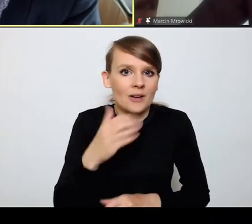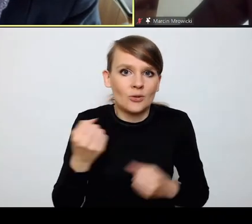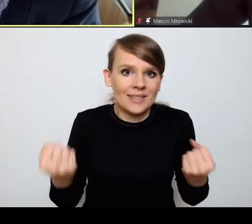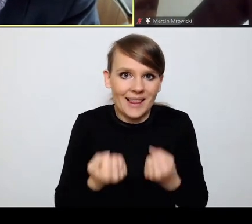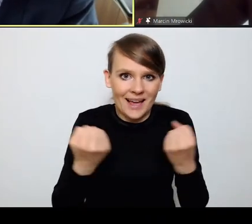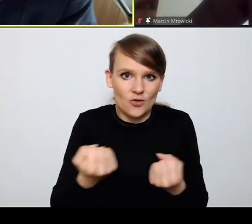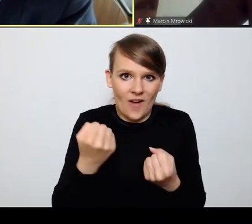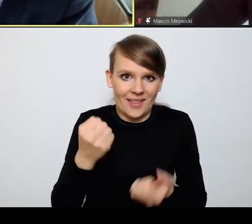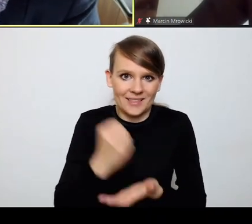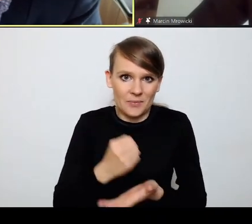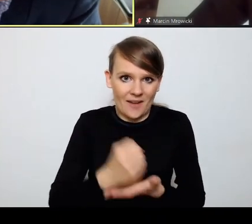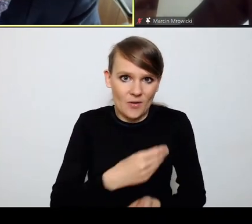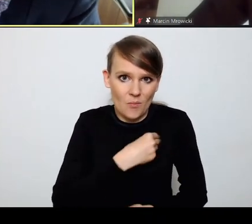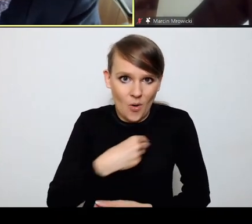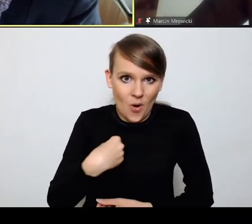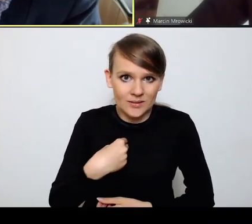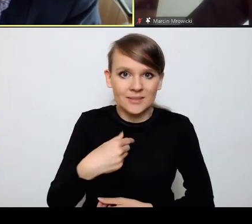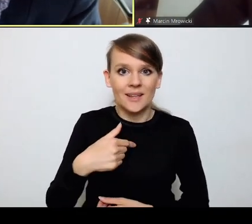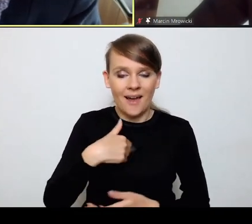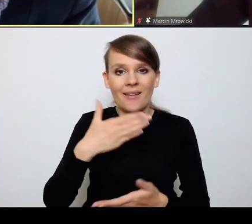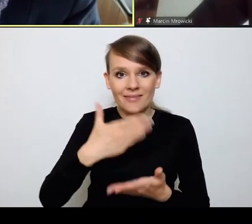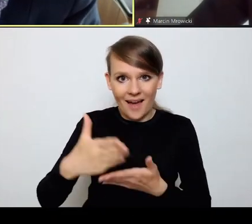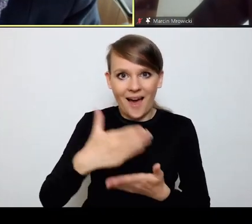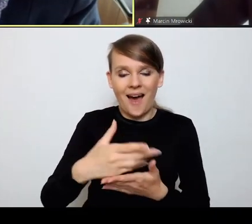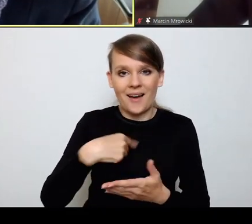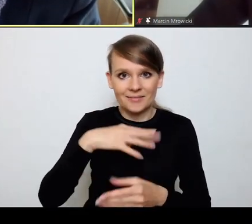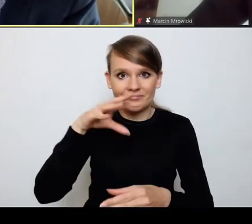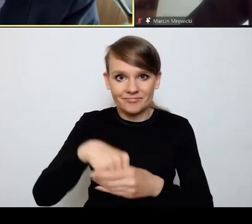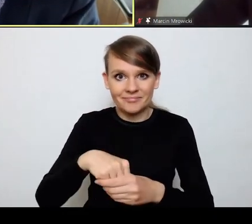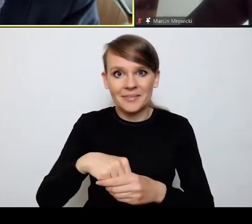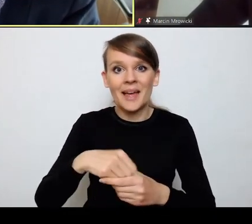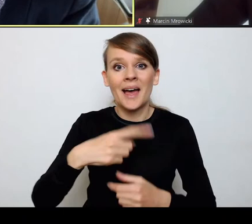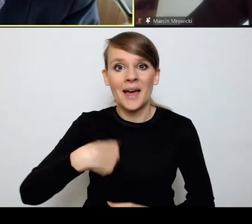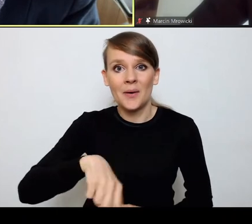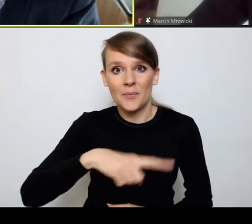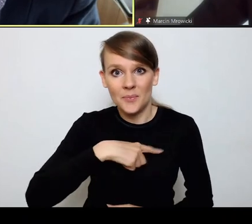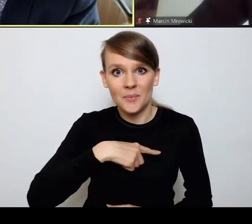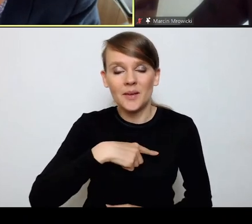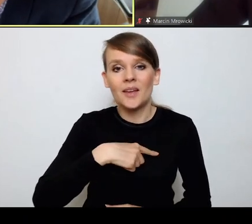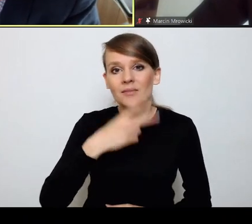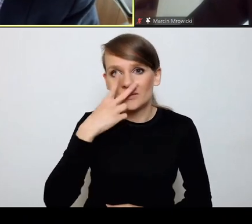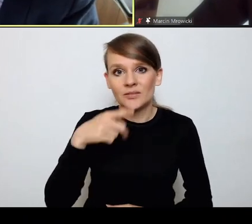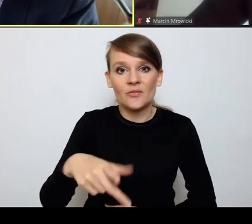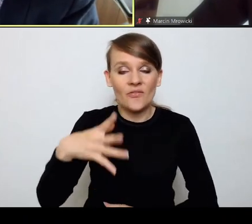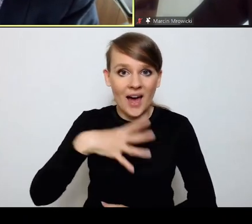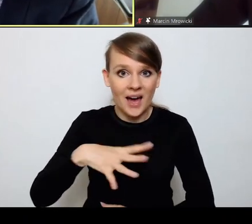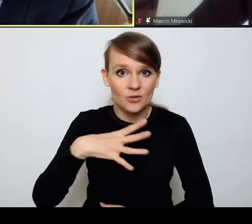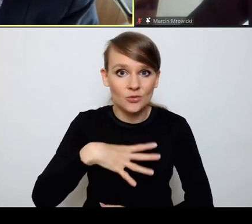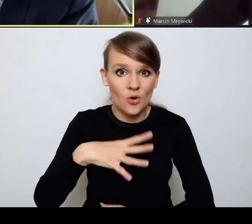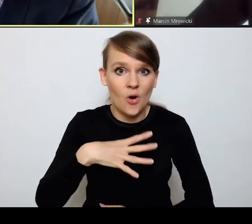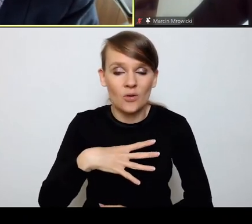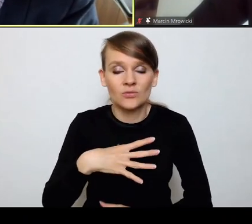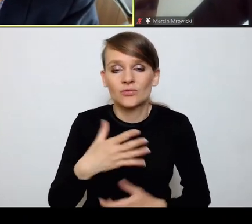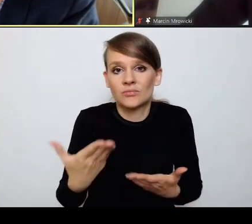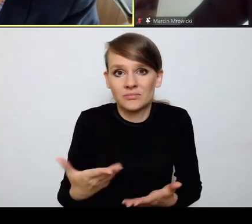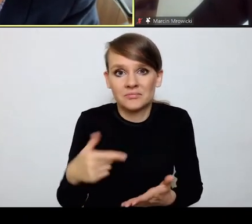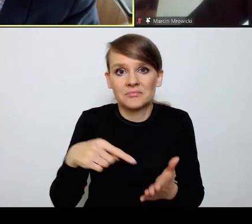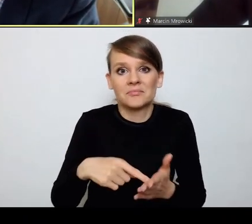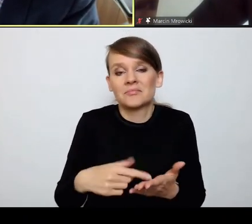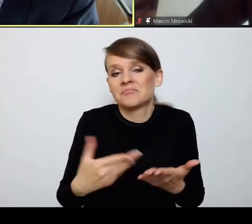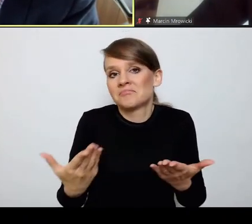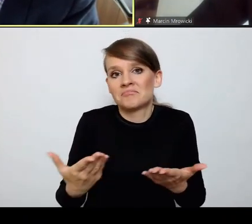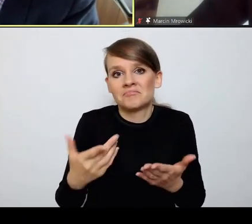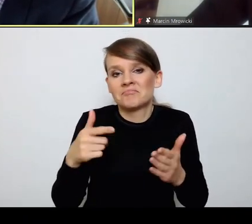sprawy i duchem ciągle jestem z wami, to my doświadczamy czegoś, że ta wartość, jak pan słusznie mówi, się zdeprecjonowała. Ona nie jest